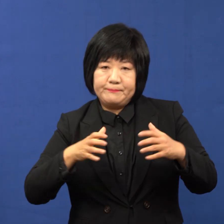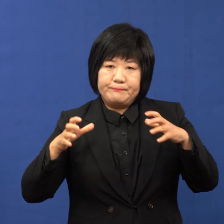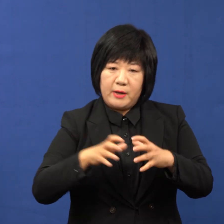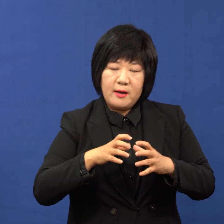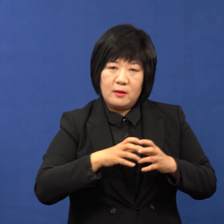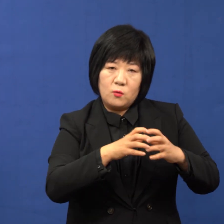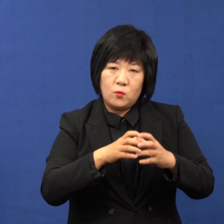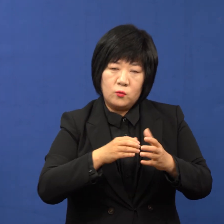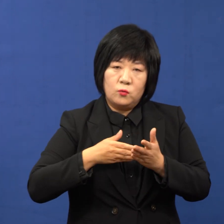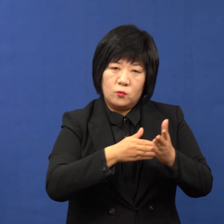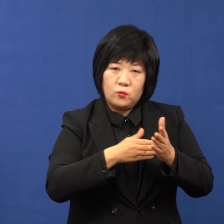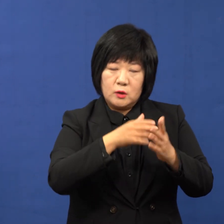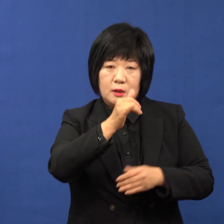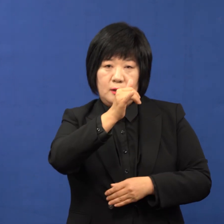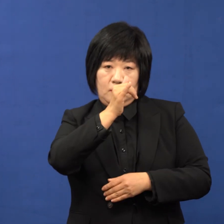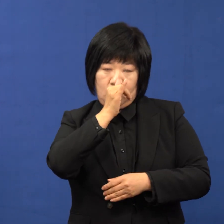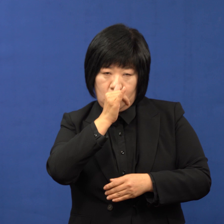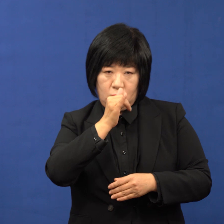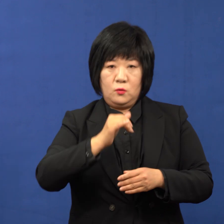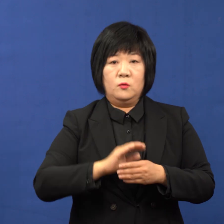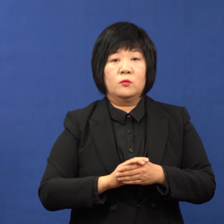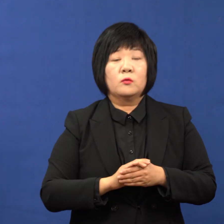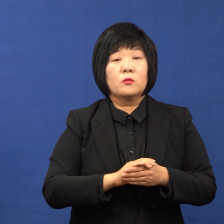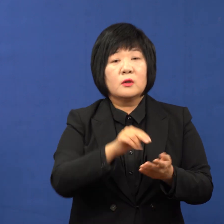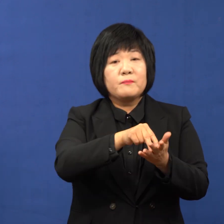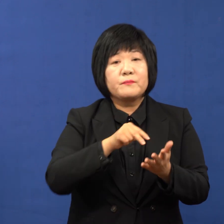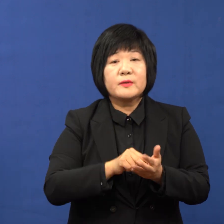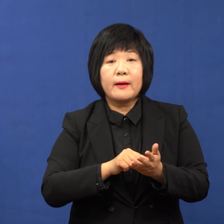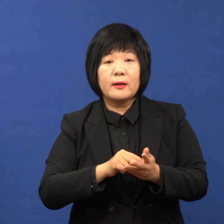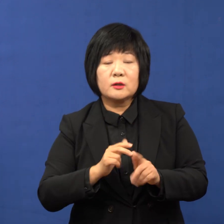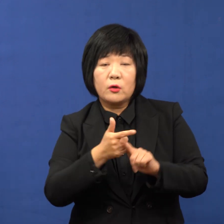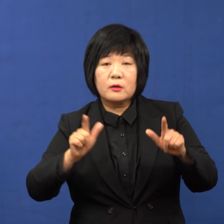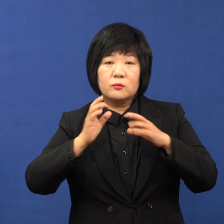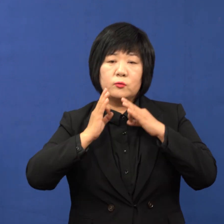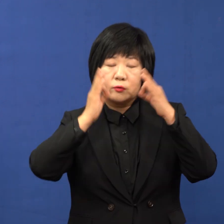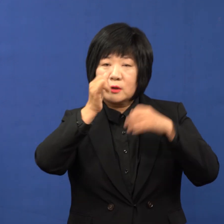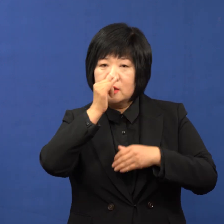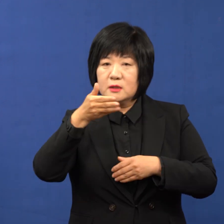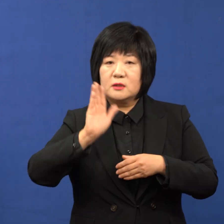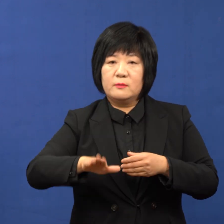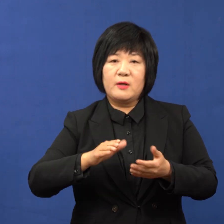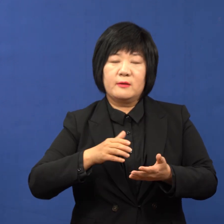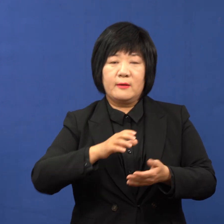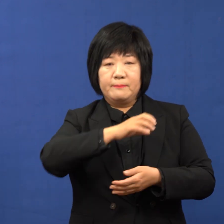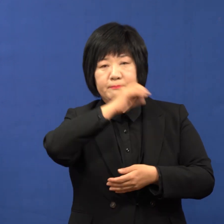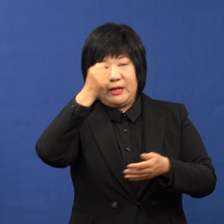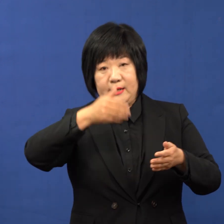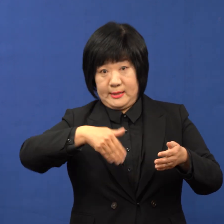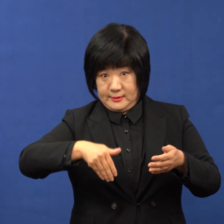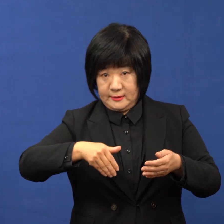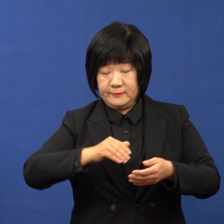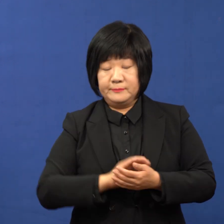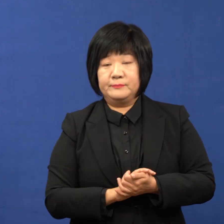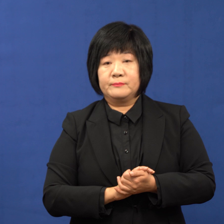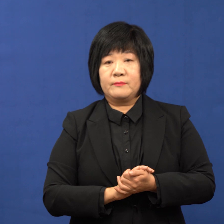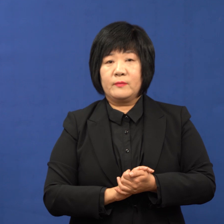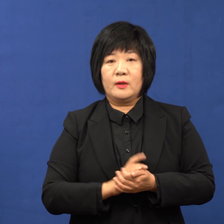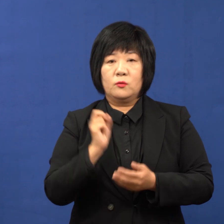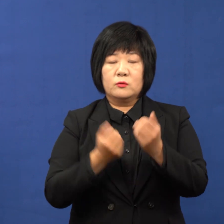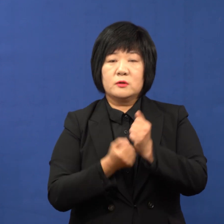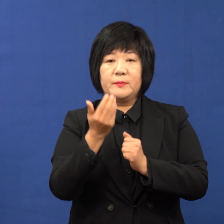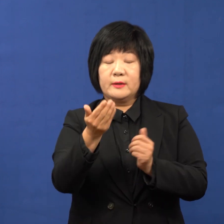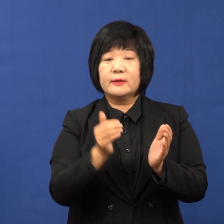했고 당에서도 많은 노력을 했습니다. 그런데 그 부분이 통과는 되지는 않았지만 저희들이 앞서